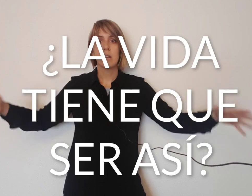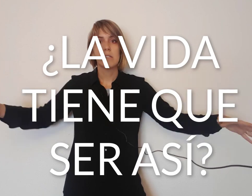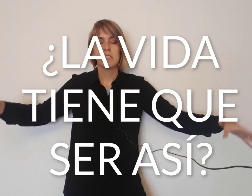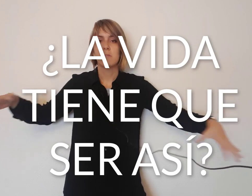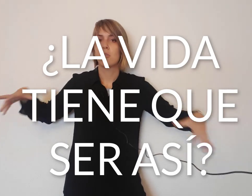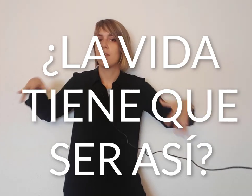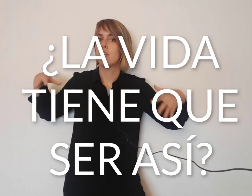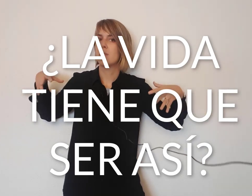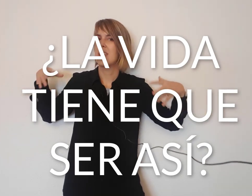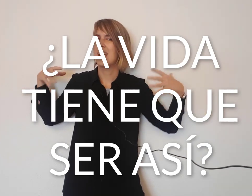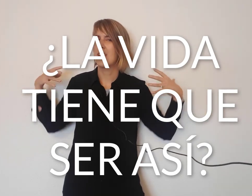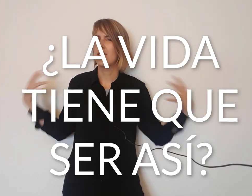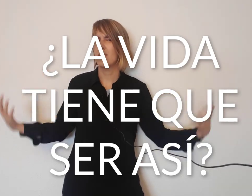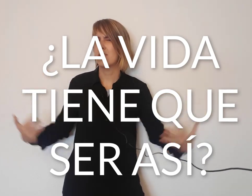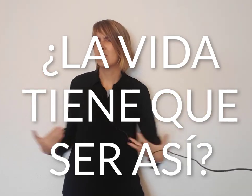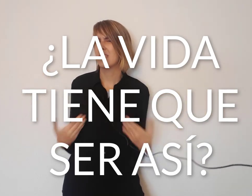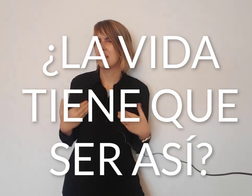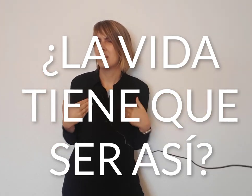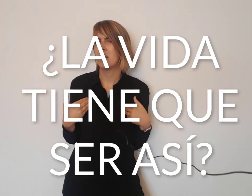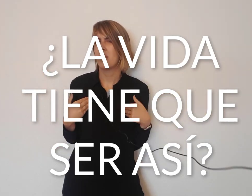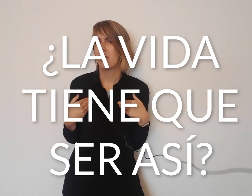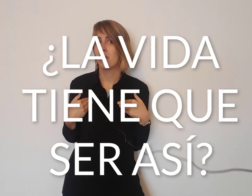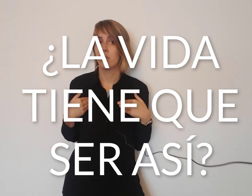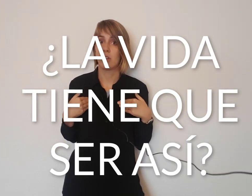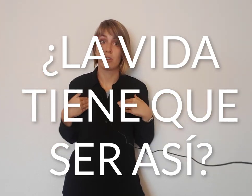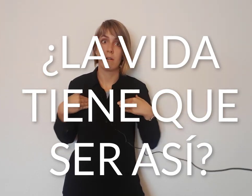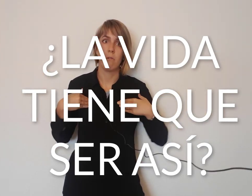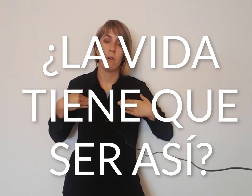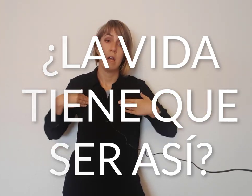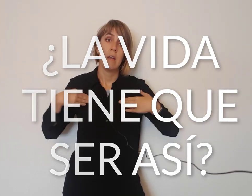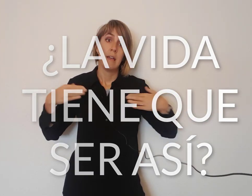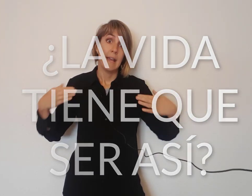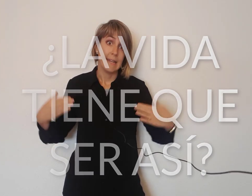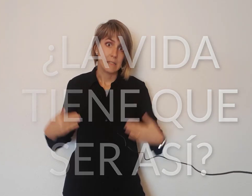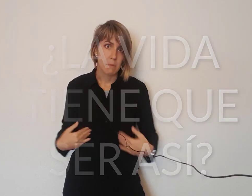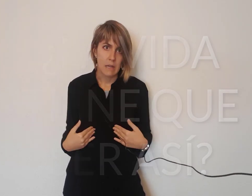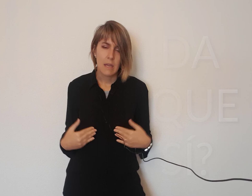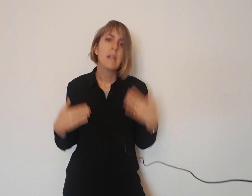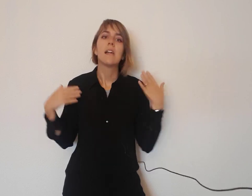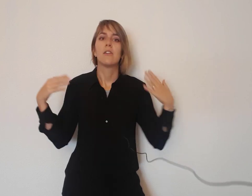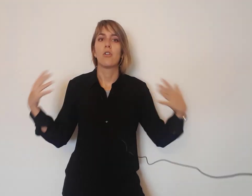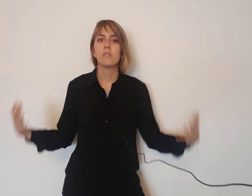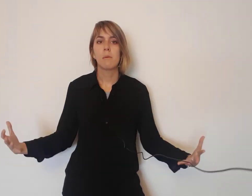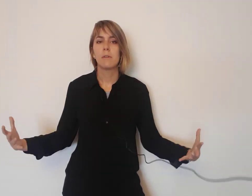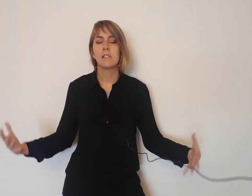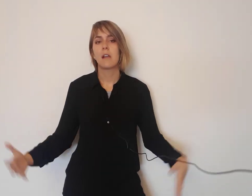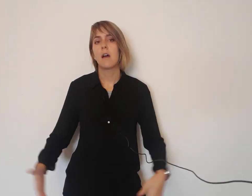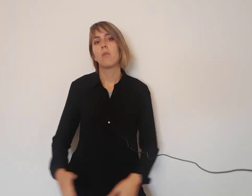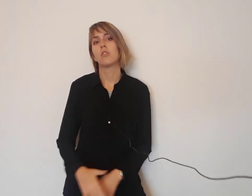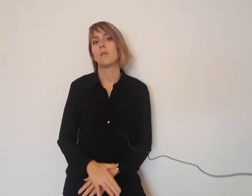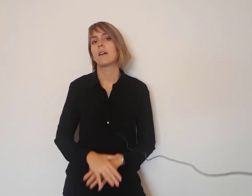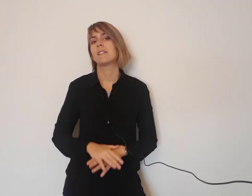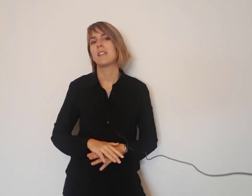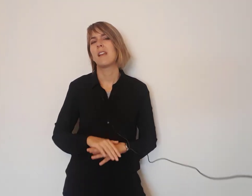crisis y mis compañeros me decían que yo tenía una suerte tremenda por haber encontrado trabajo en España y que no lo desaprovechara, aunque tuviera que estar